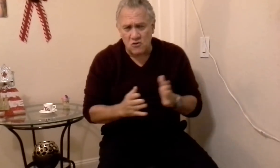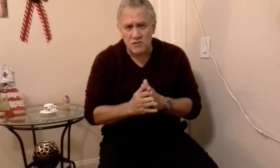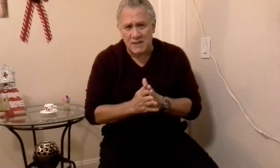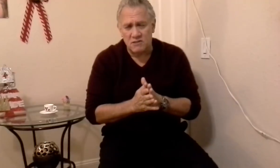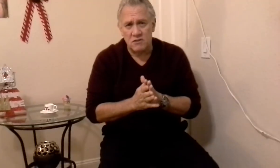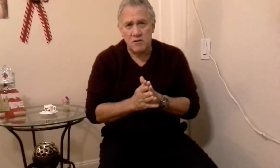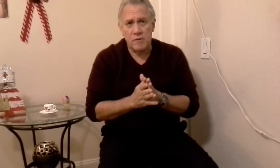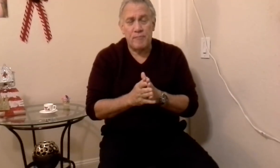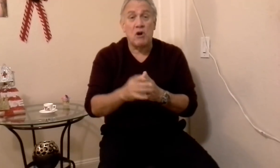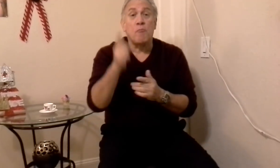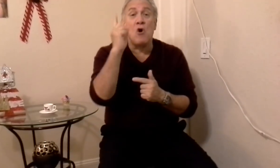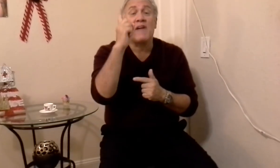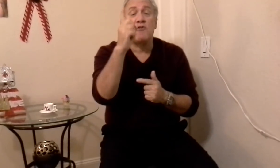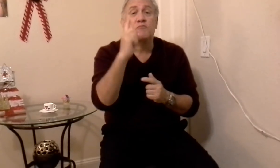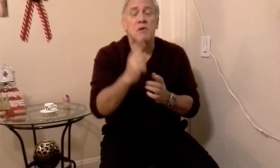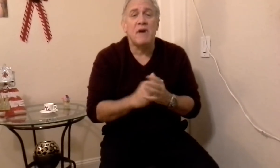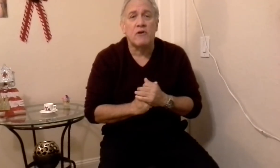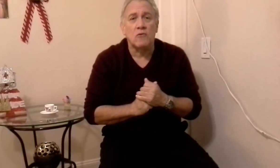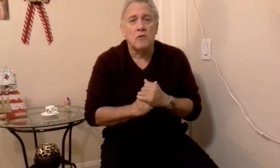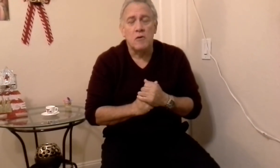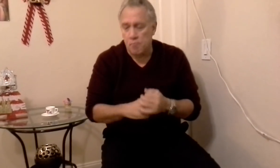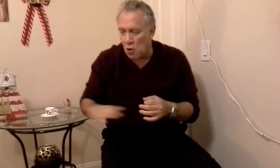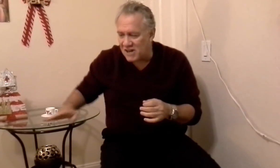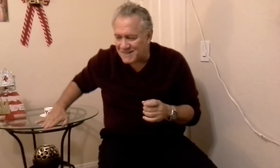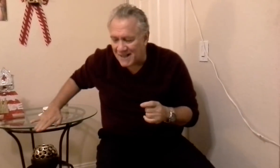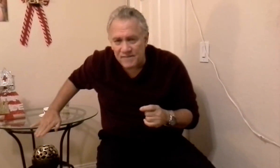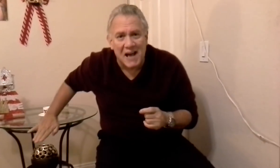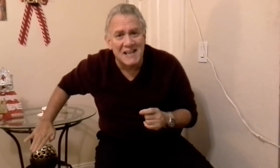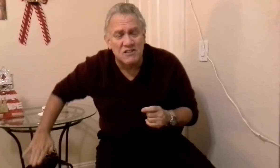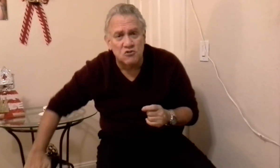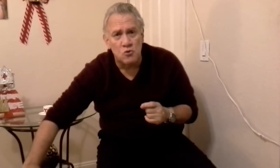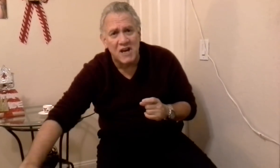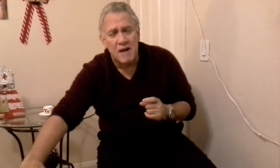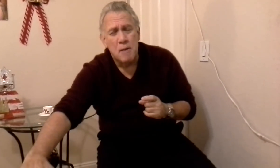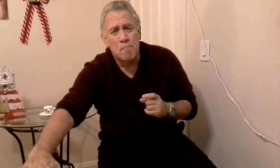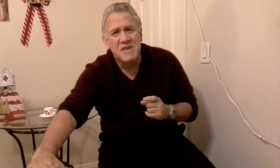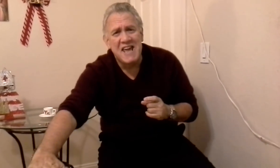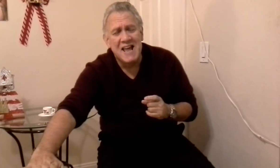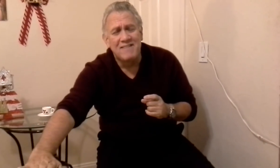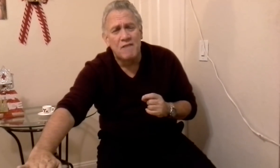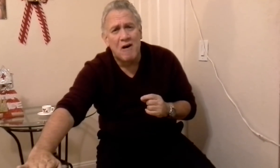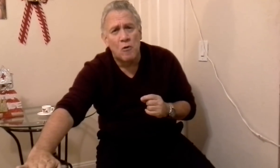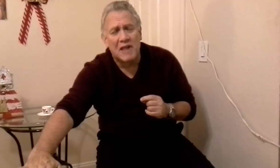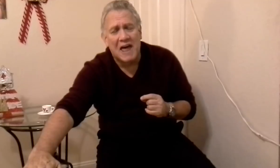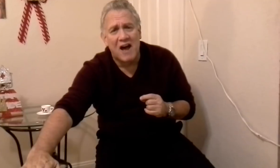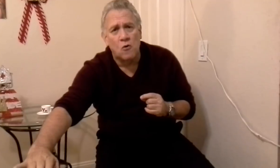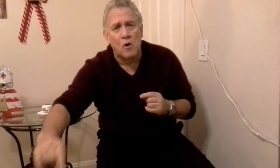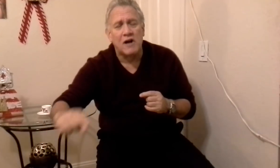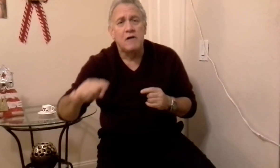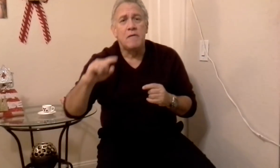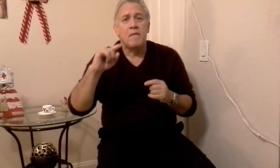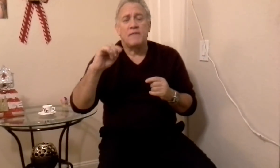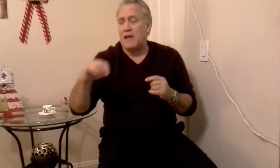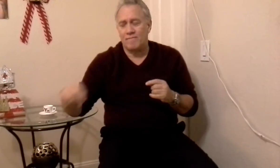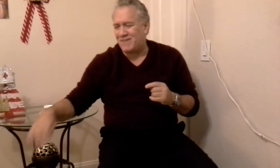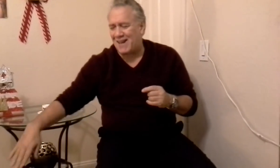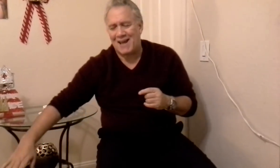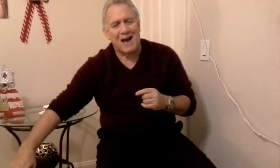cosas, pero ponga a Dios primero, pon las sandalias tuyas, bien debajo de la agua, de la